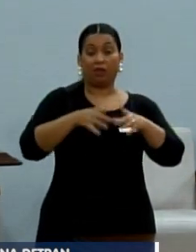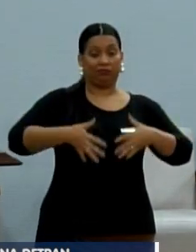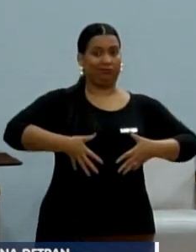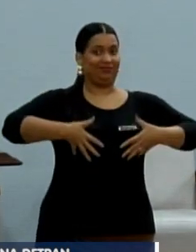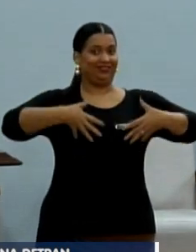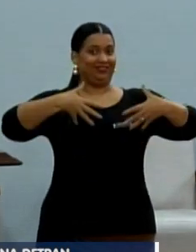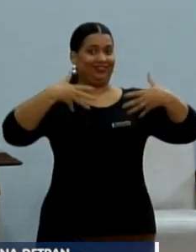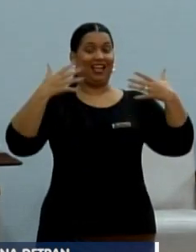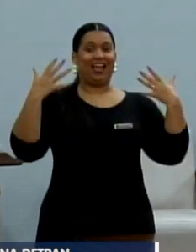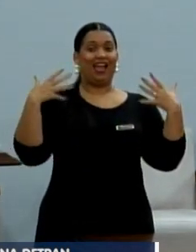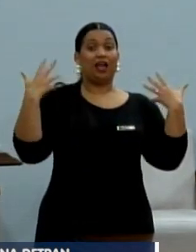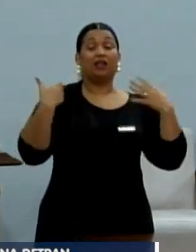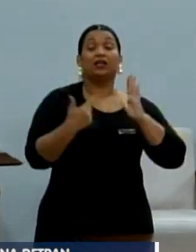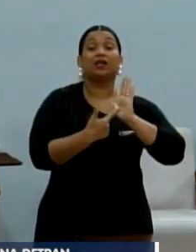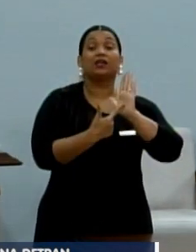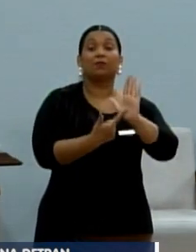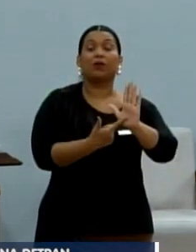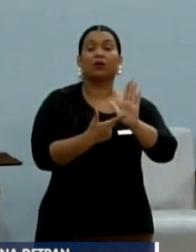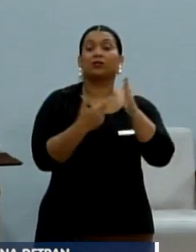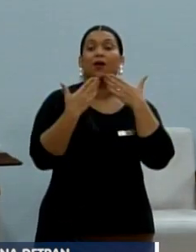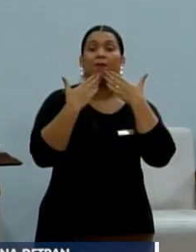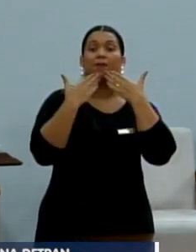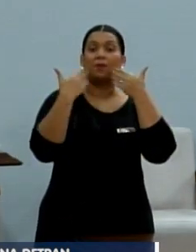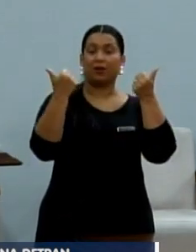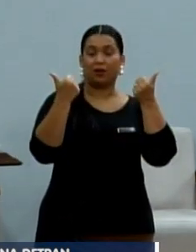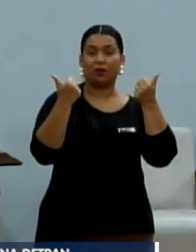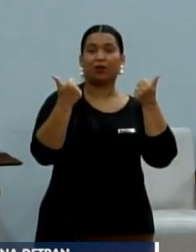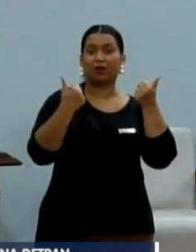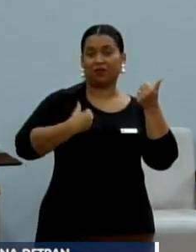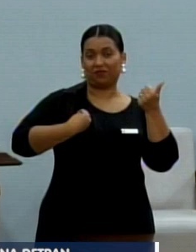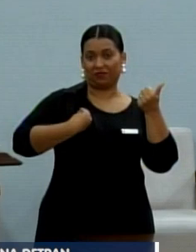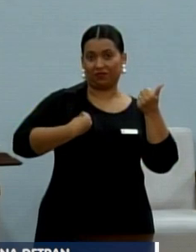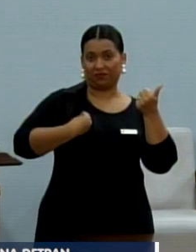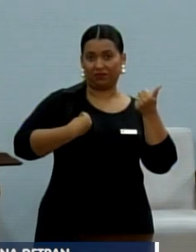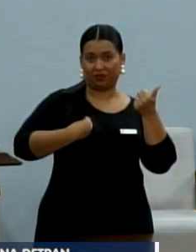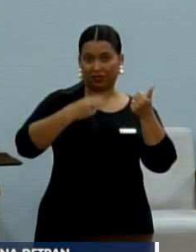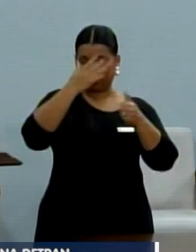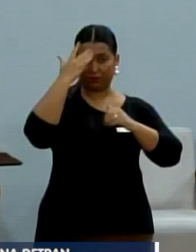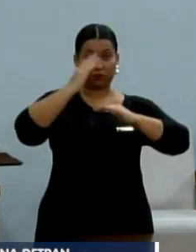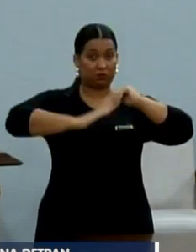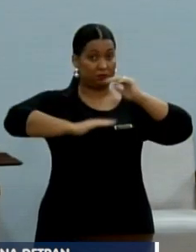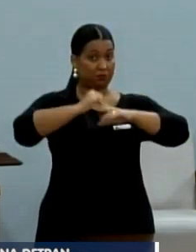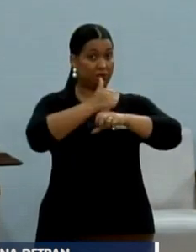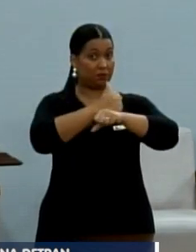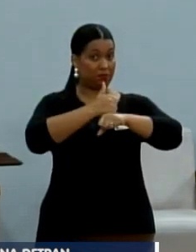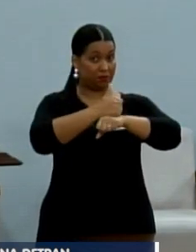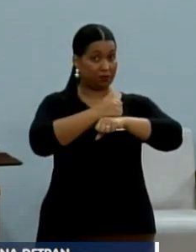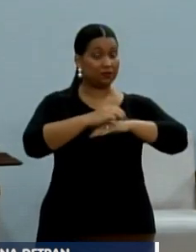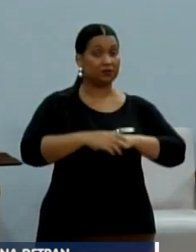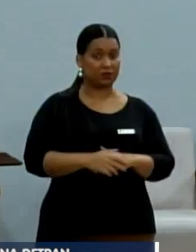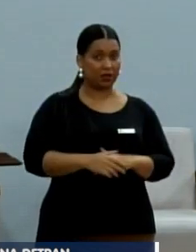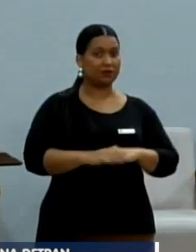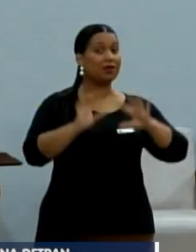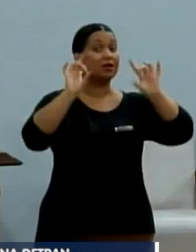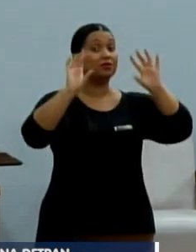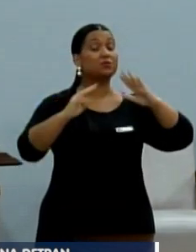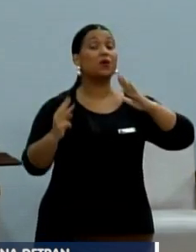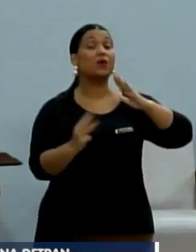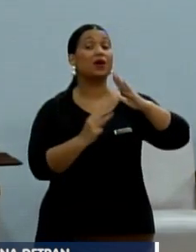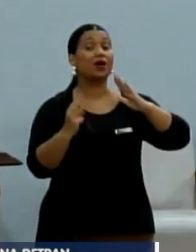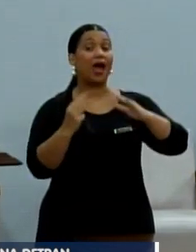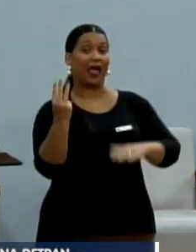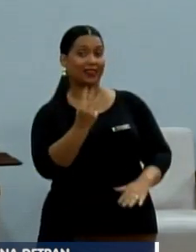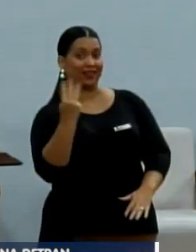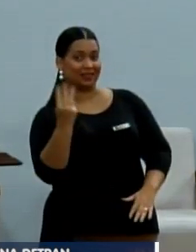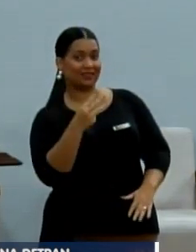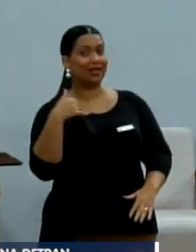e alegria que reflete nas melhoras físicas e mental dos praticantes, em especial a terceira idade, igual tem muitos vereadores